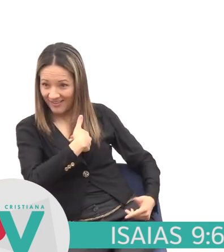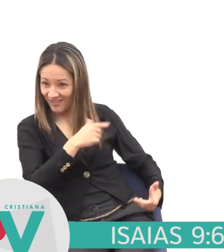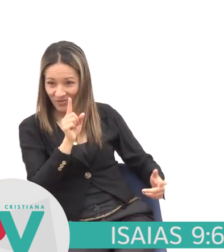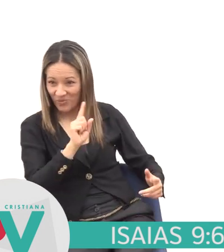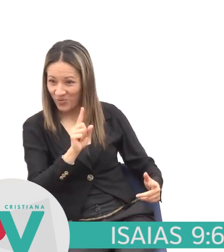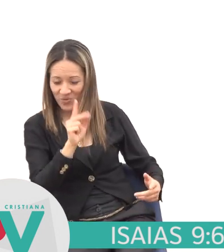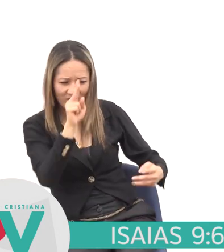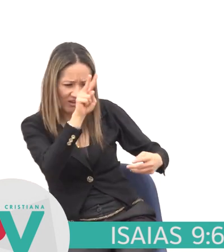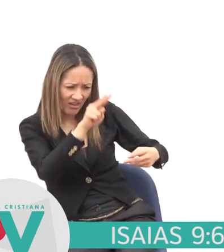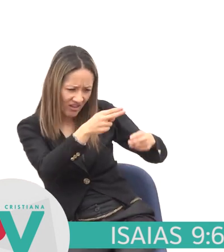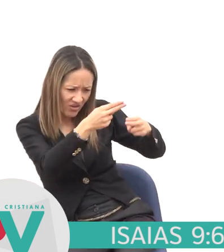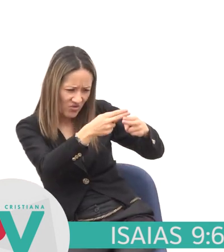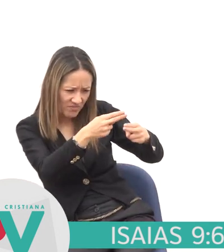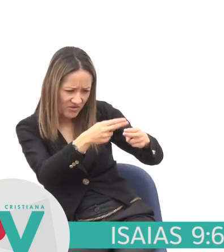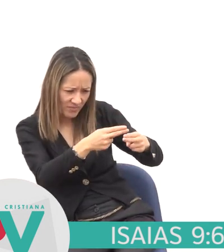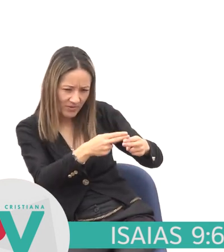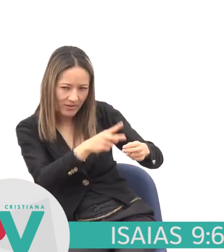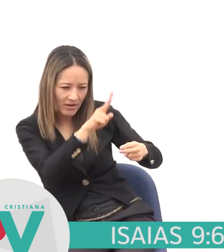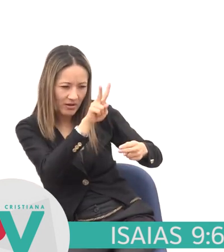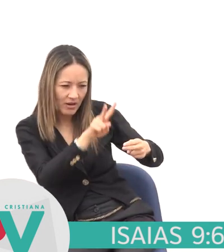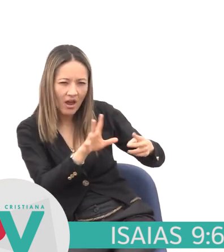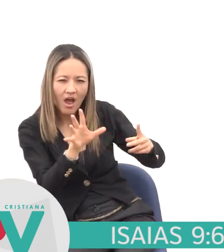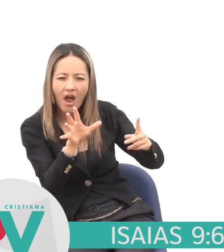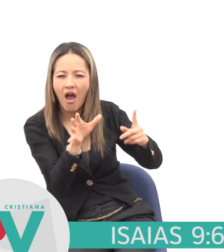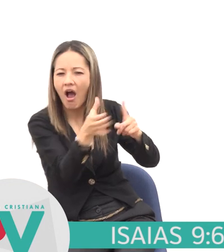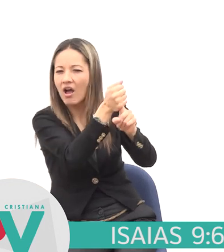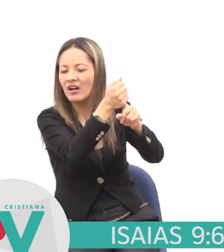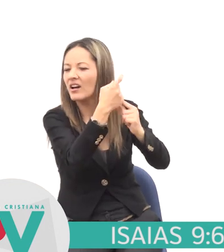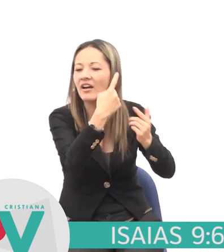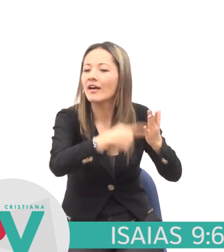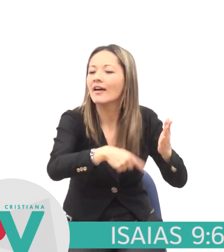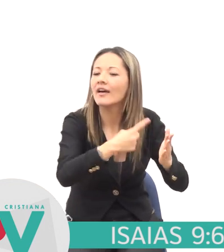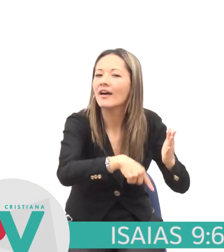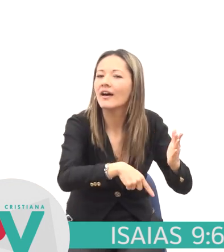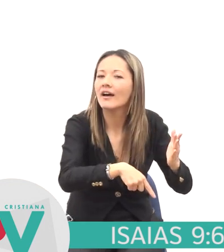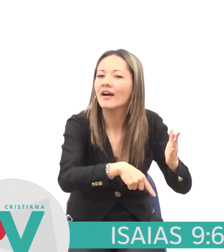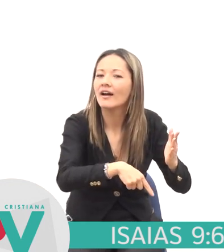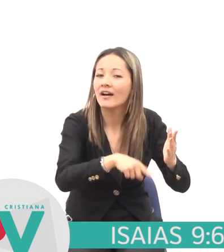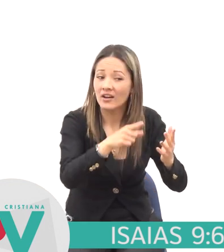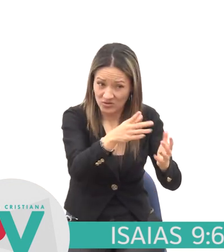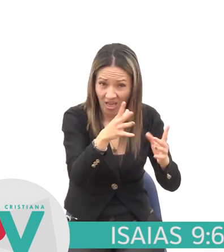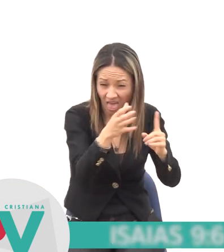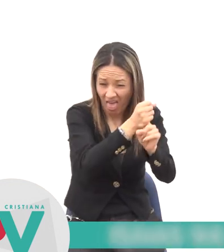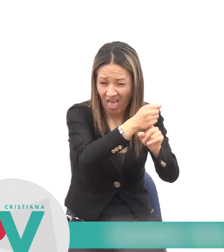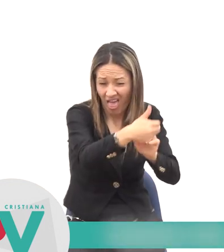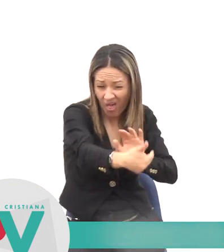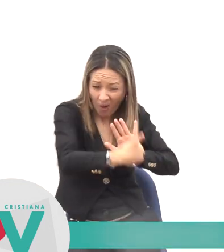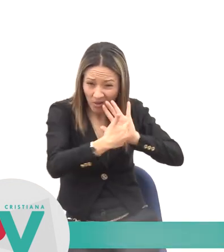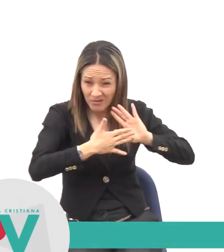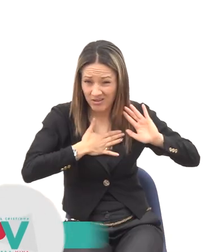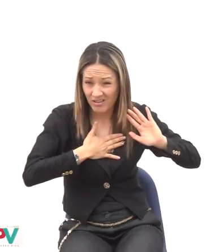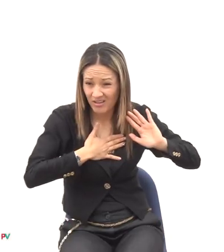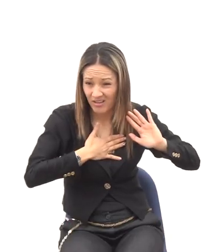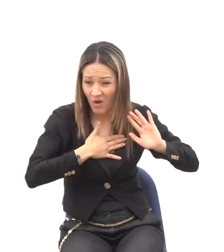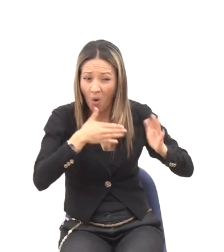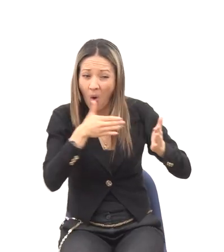¿En esos nombres Usted encuentra Algo que Quiera hacerle daño? ¿En cuanto Únicamente al nombre?